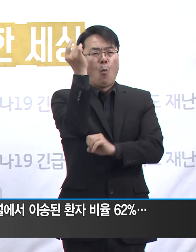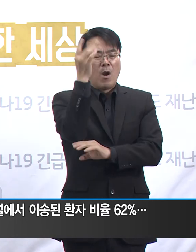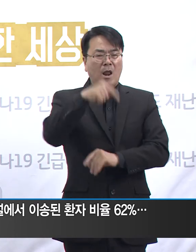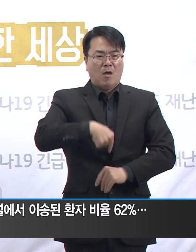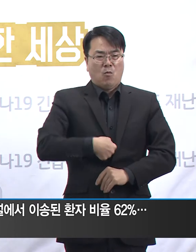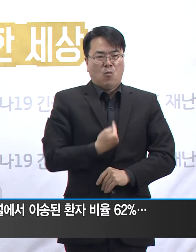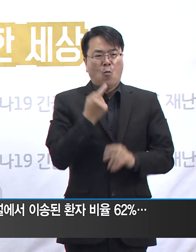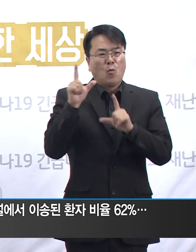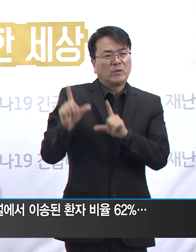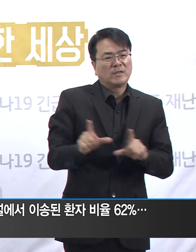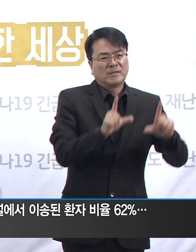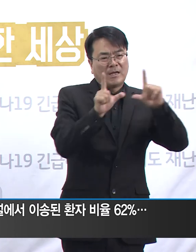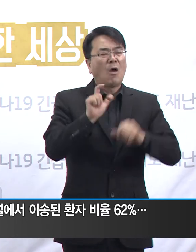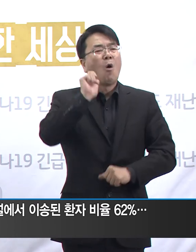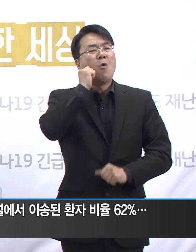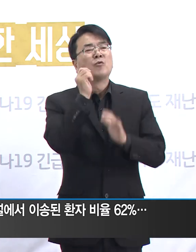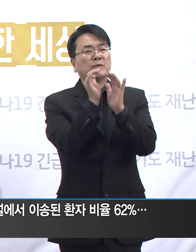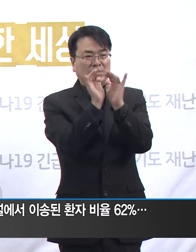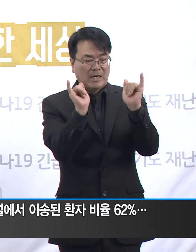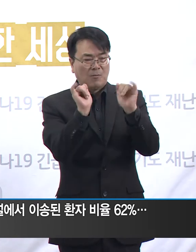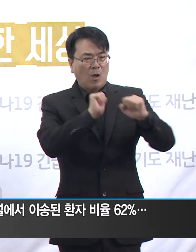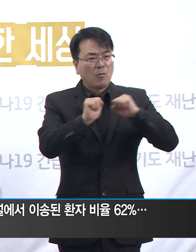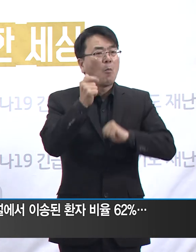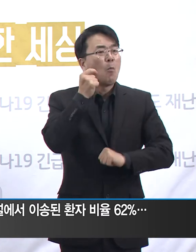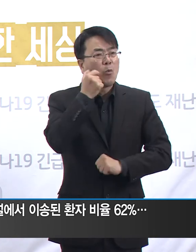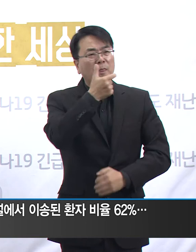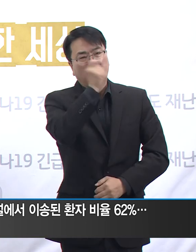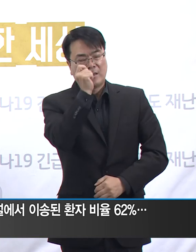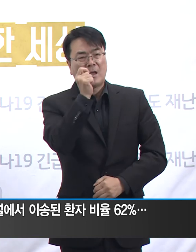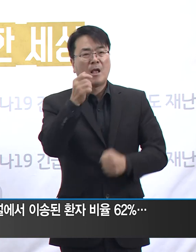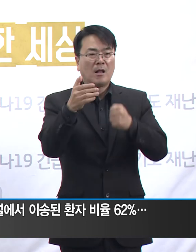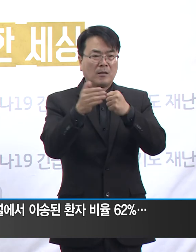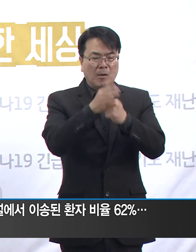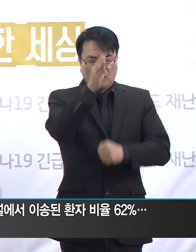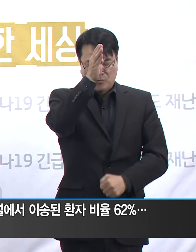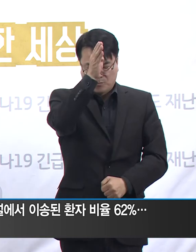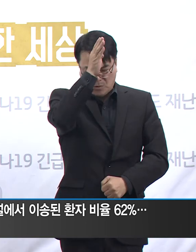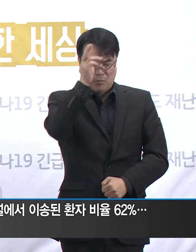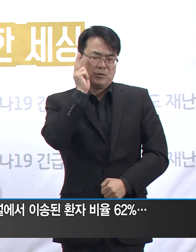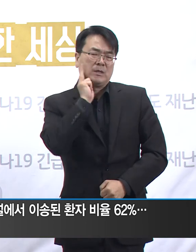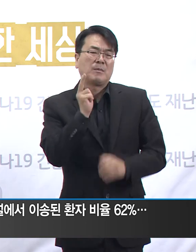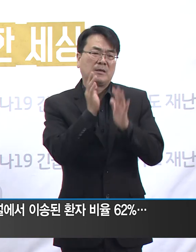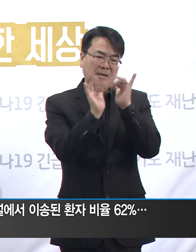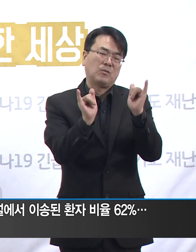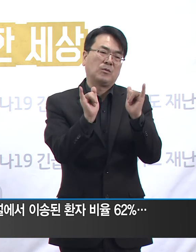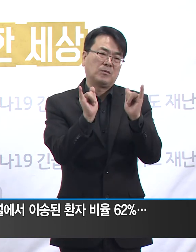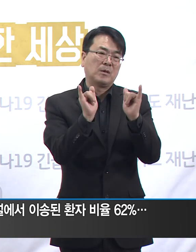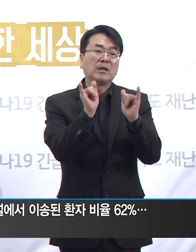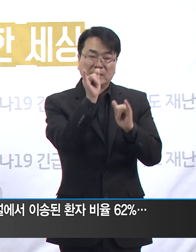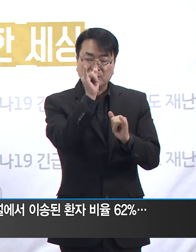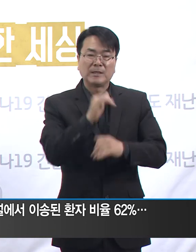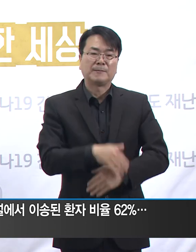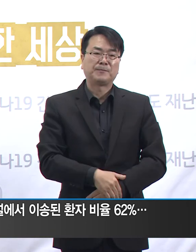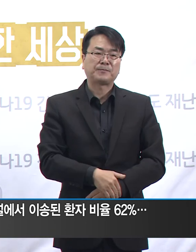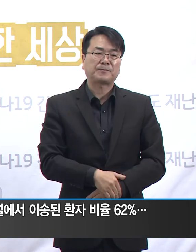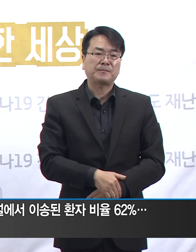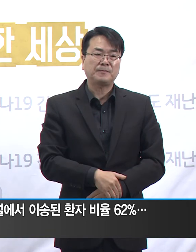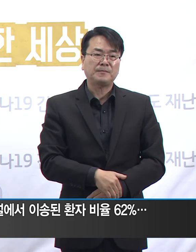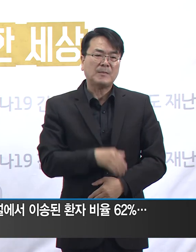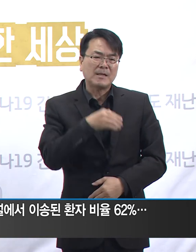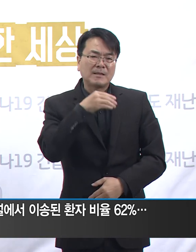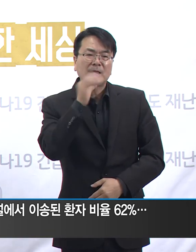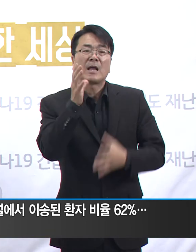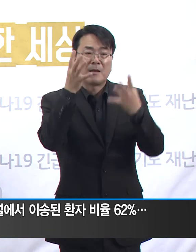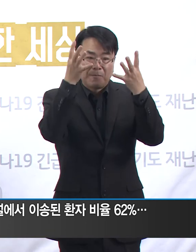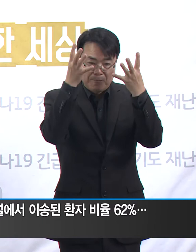건강상태이고 그중 중증장애인들도 다수 있습니다. 고령자와 기저질환자 비율이